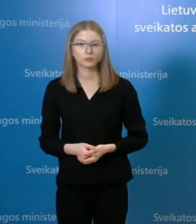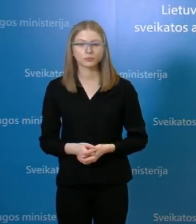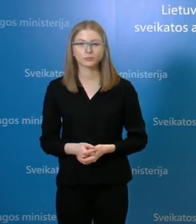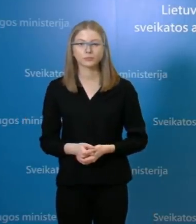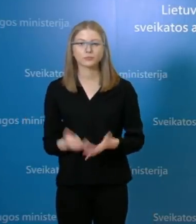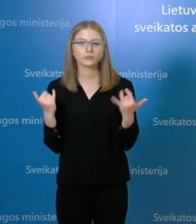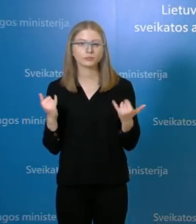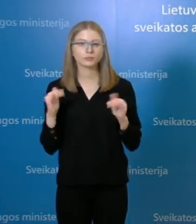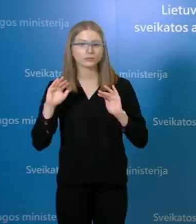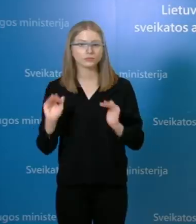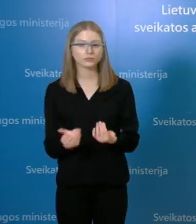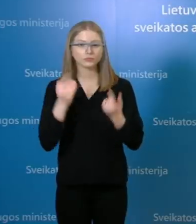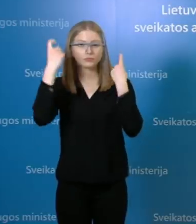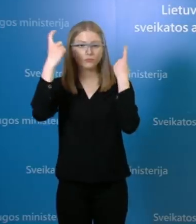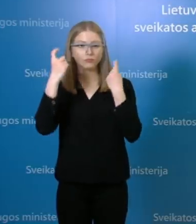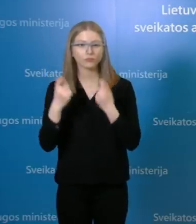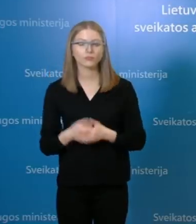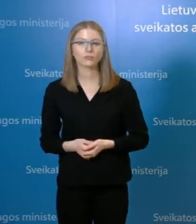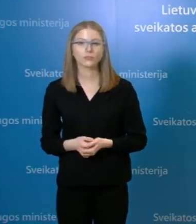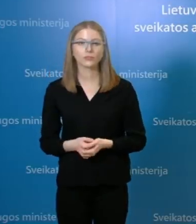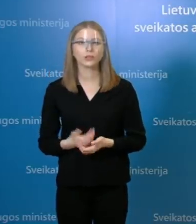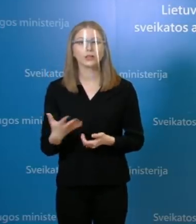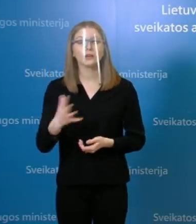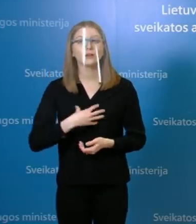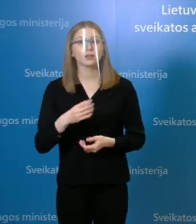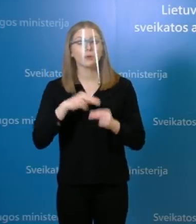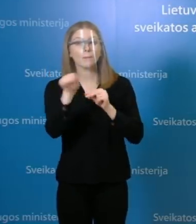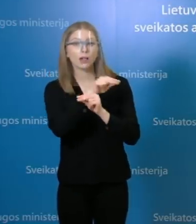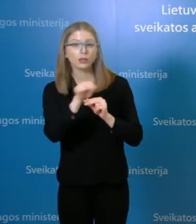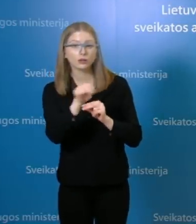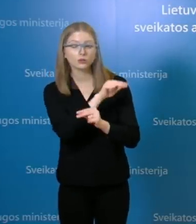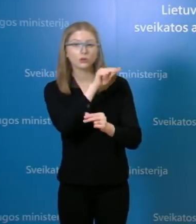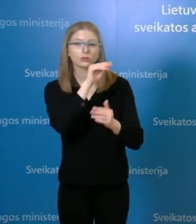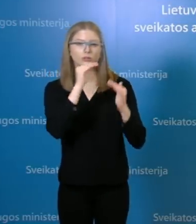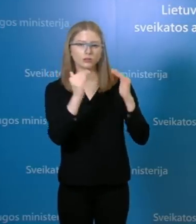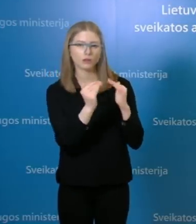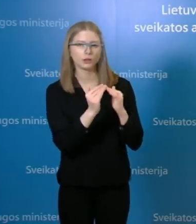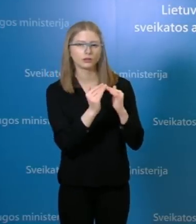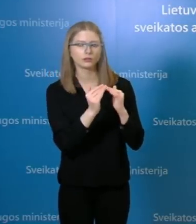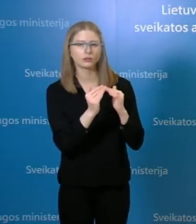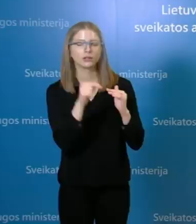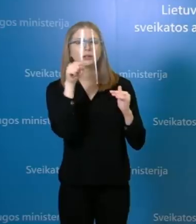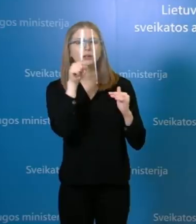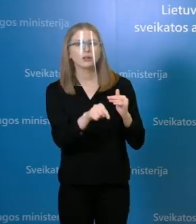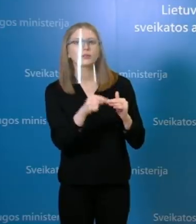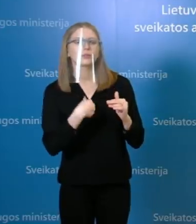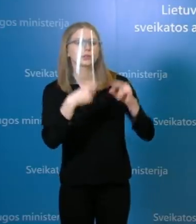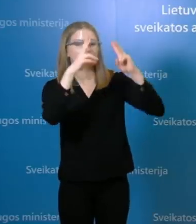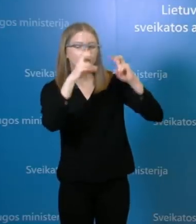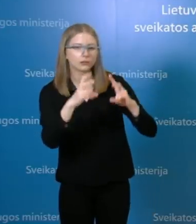noriu apžvelgti situaciją Vilniaus pataisos namuose, kadangi vakar minėjau, kad yra vykdoma šio židinio epidemiologinė diagnostika, tai